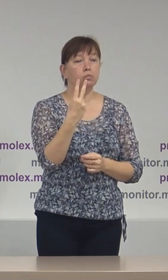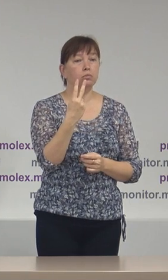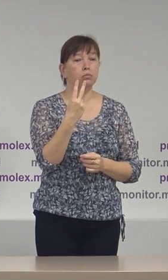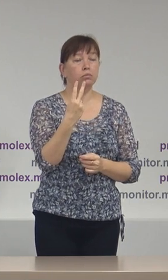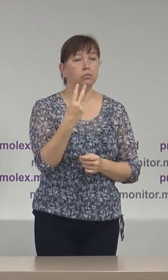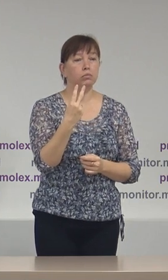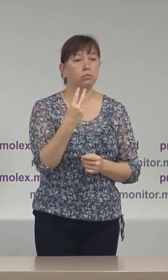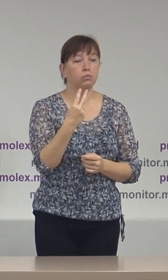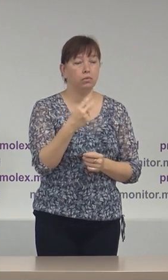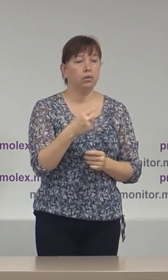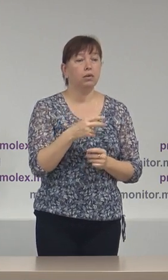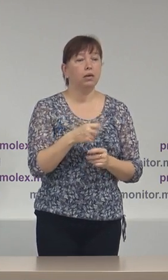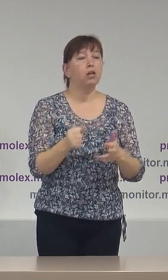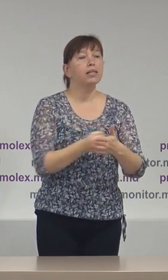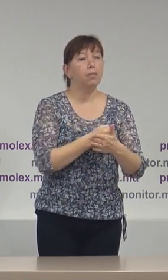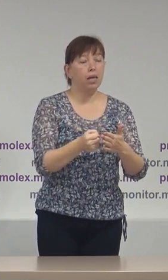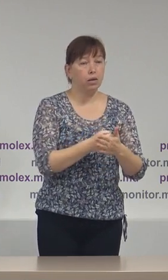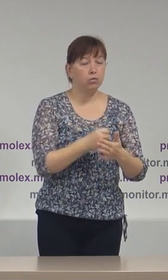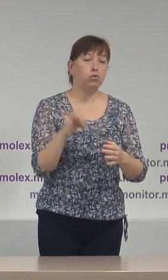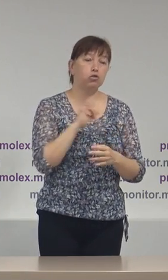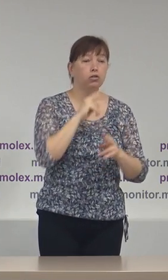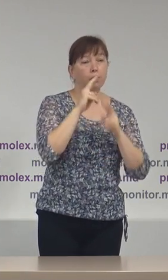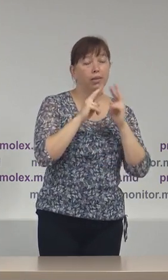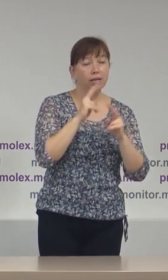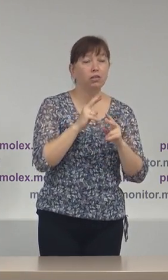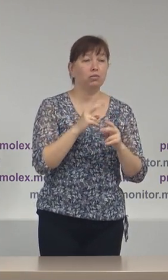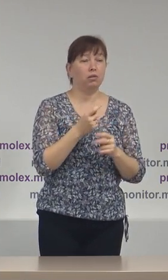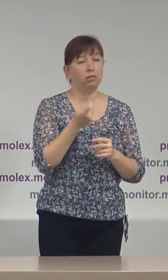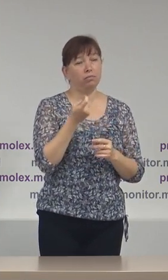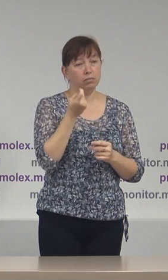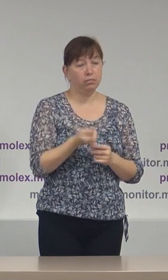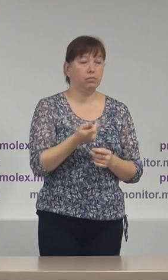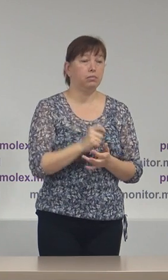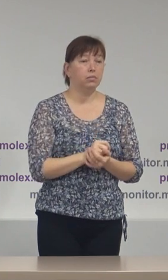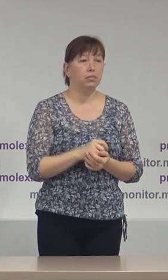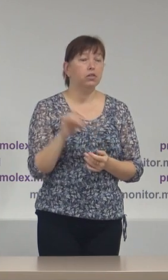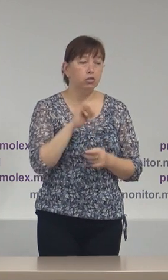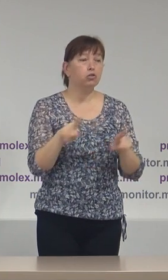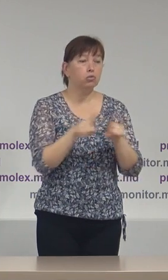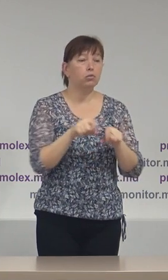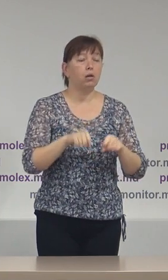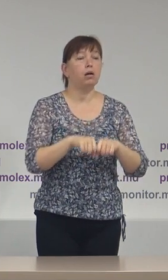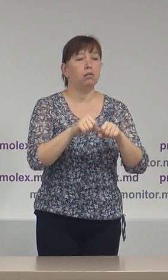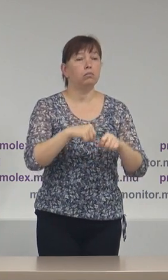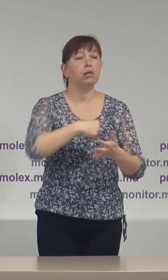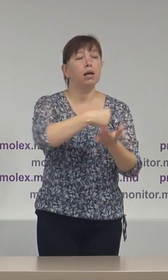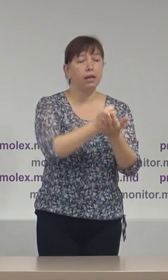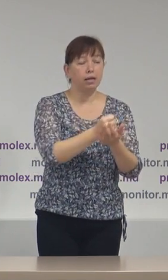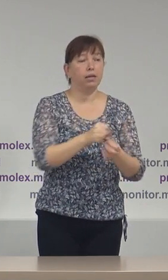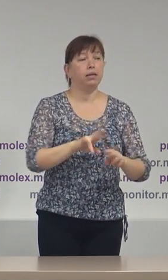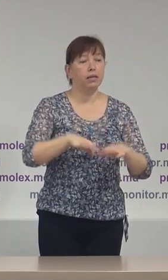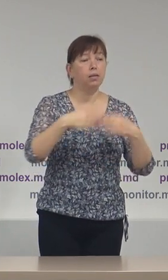două demersuri și plângeri pe care s-a pronunțat și totodată a emis și două